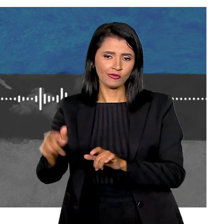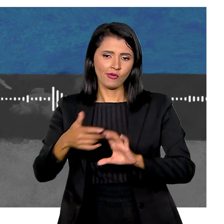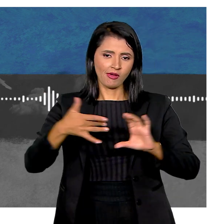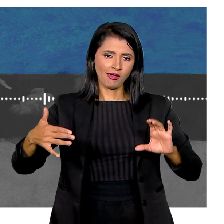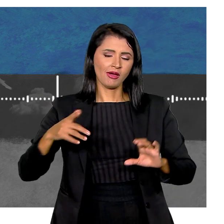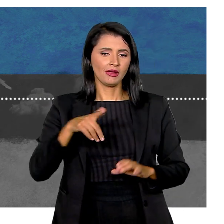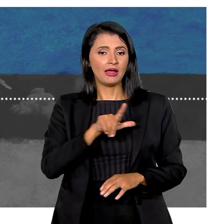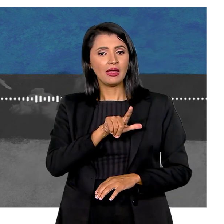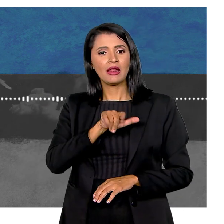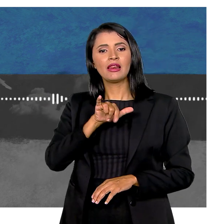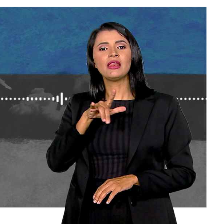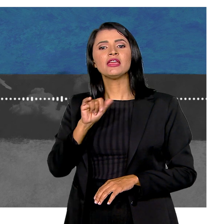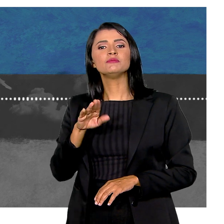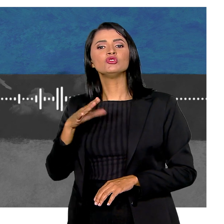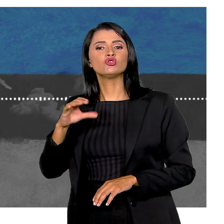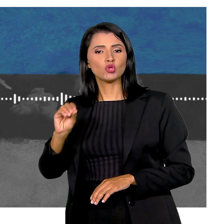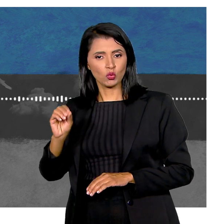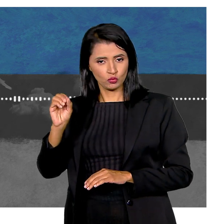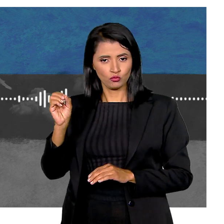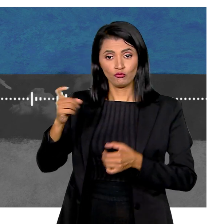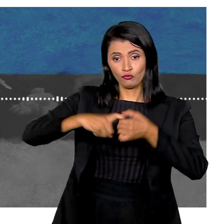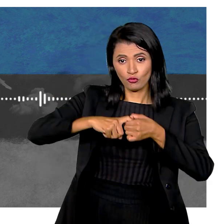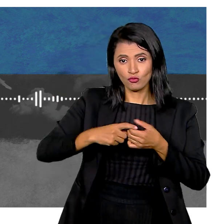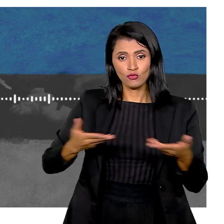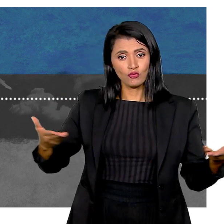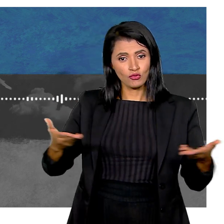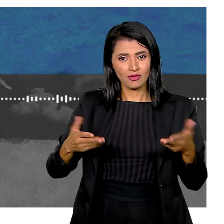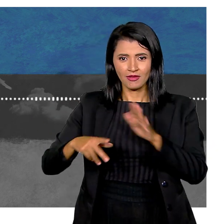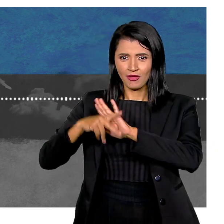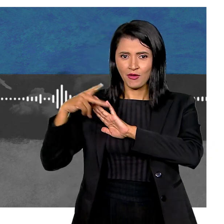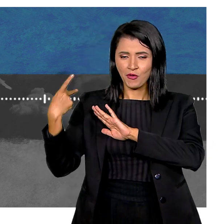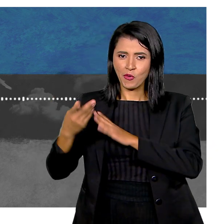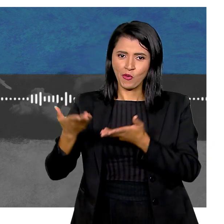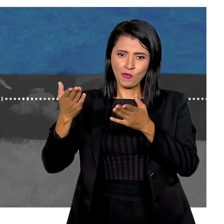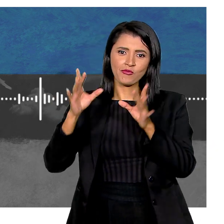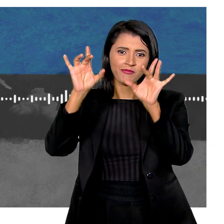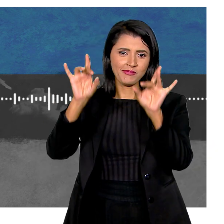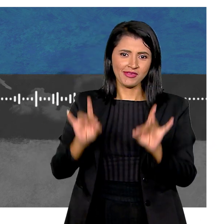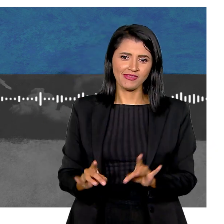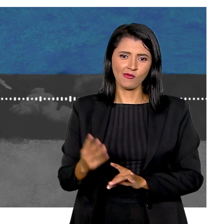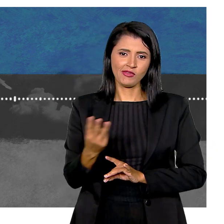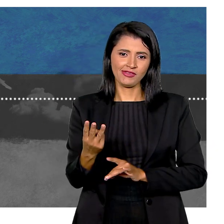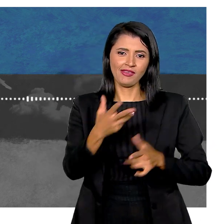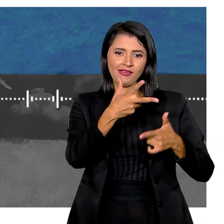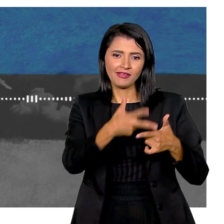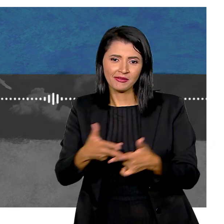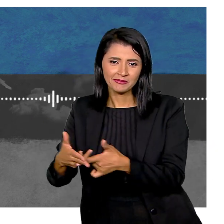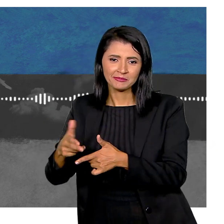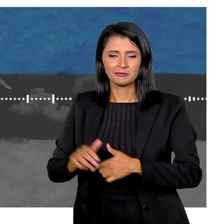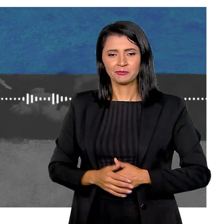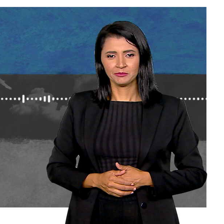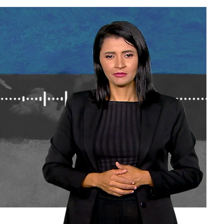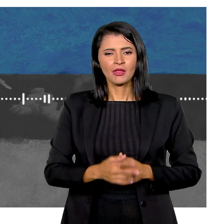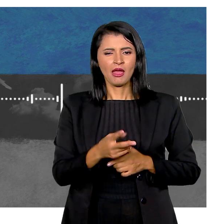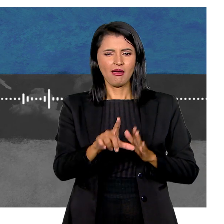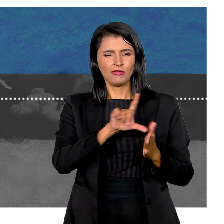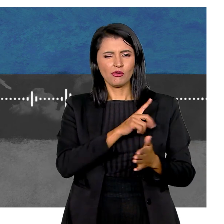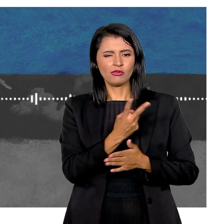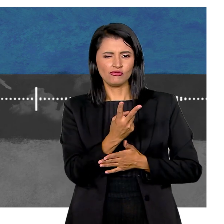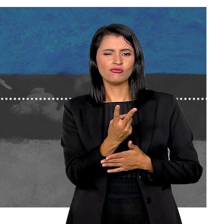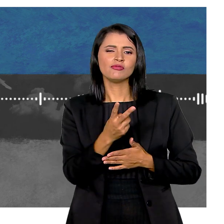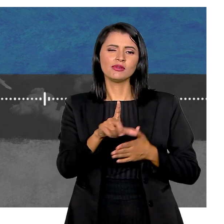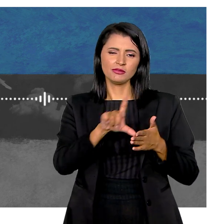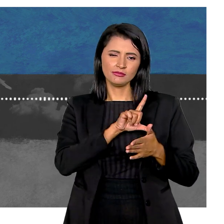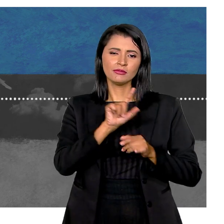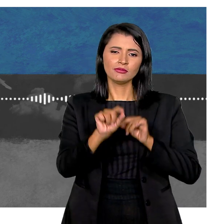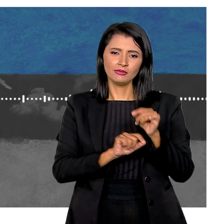eu sou o Leiberson Pedrosa E estamos de volta com a prometida e super especial terceira temporada Nas duas temporadas anteriores,